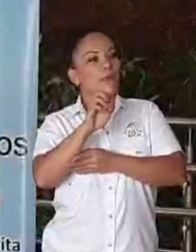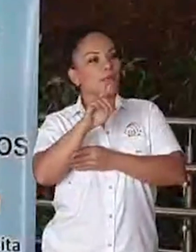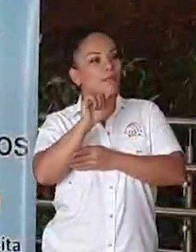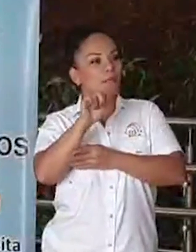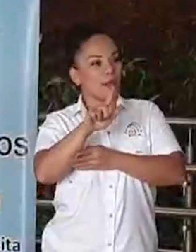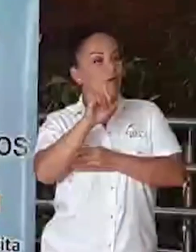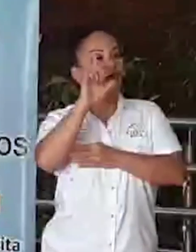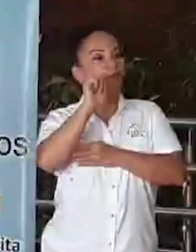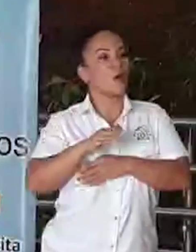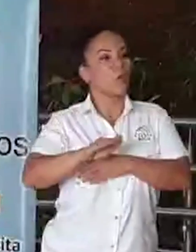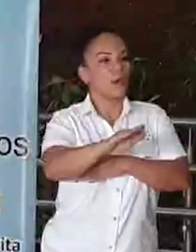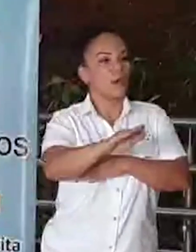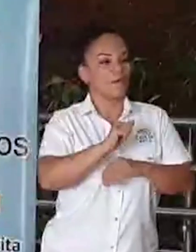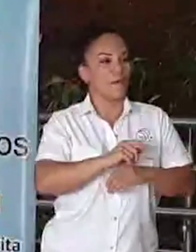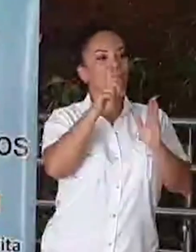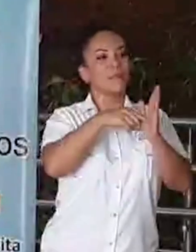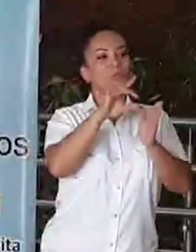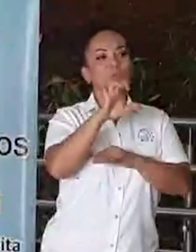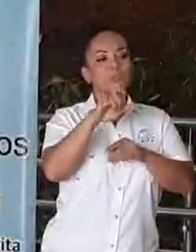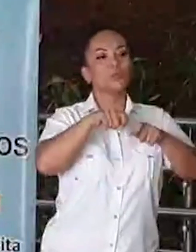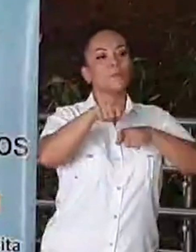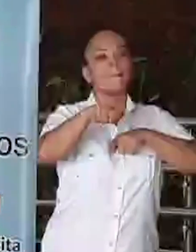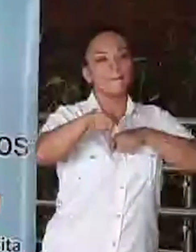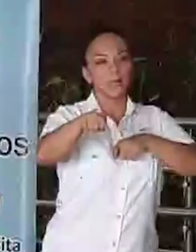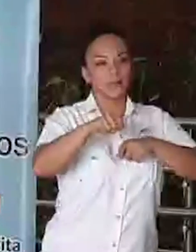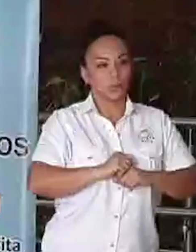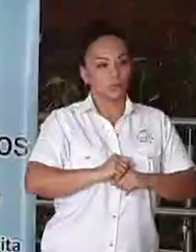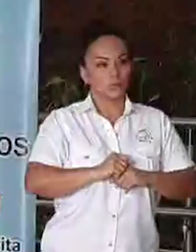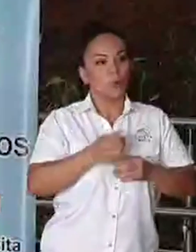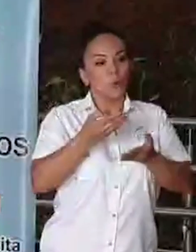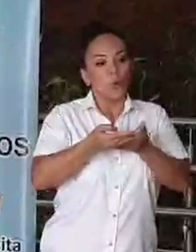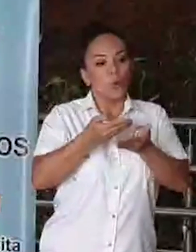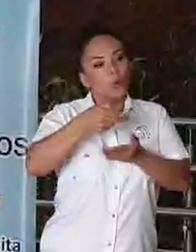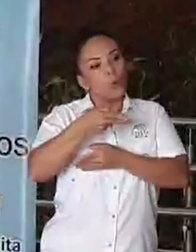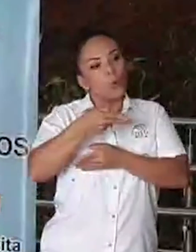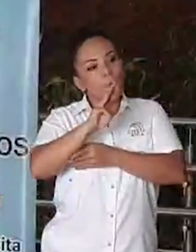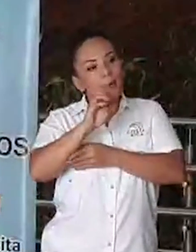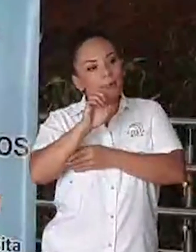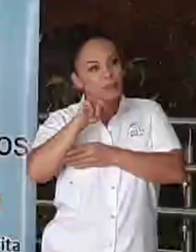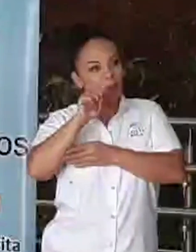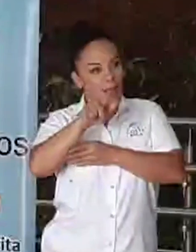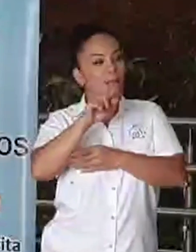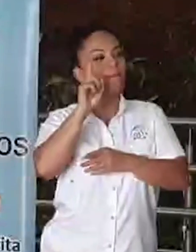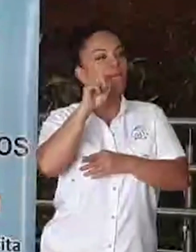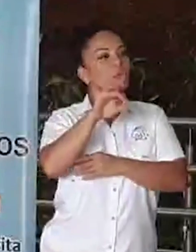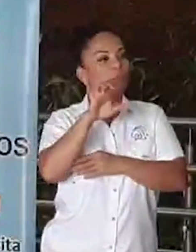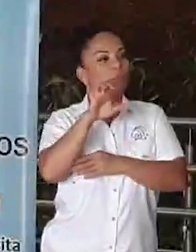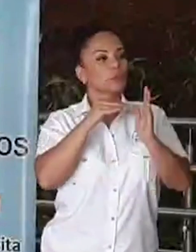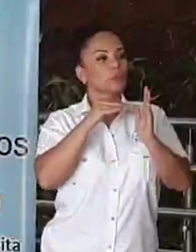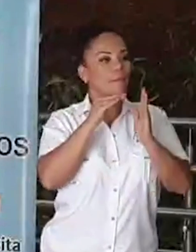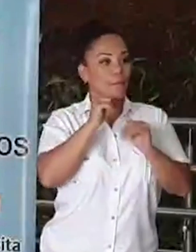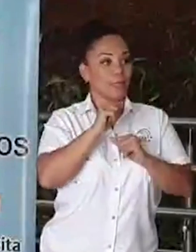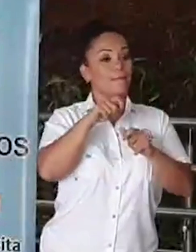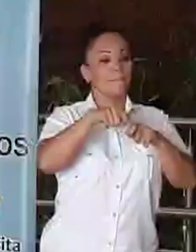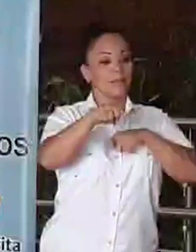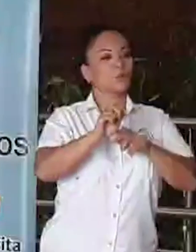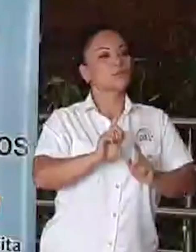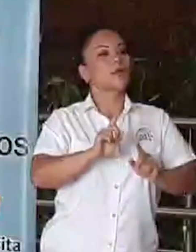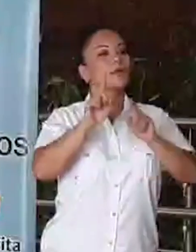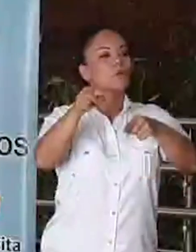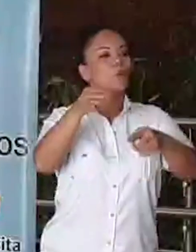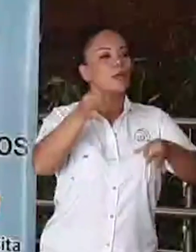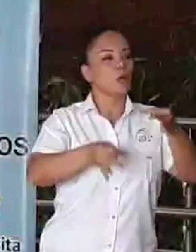1.800 metros de un humedal de 8.000 metros, han ido a la Corte